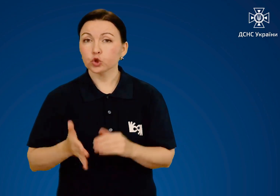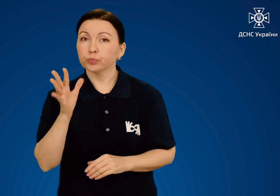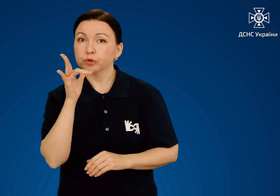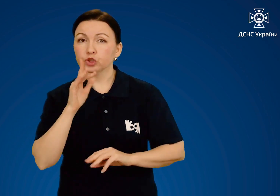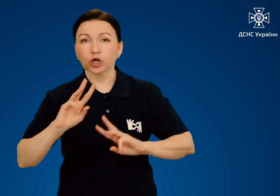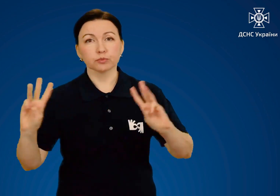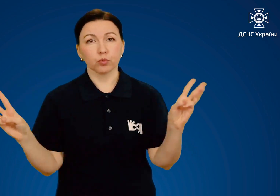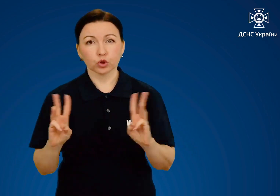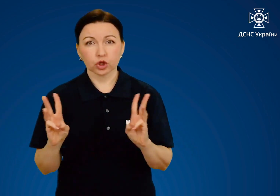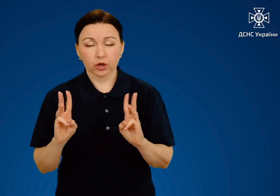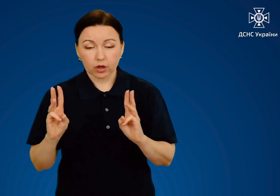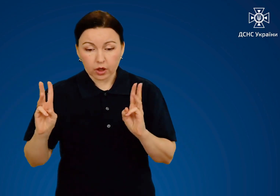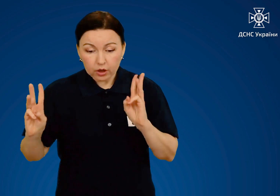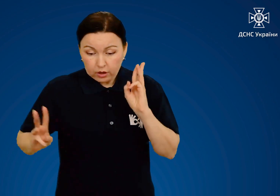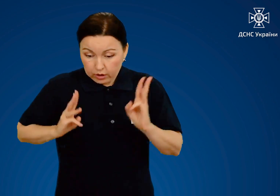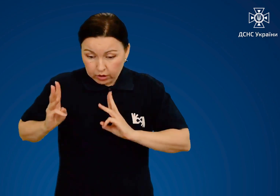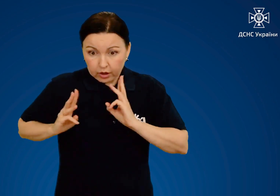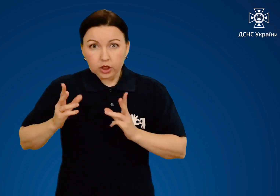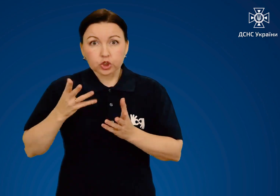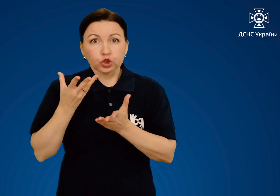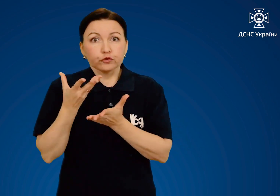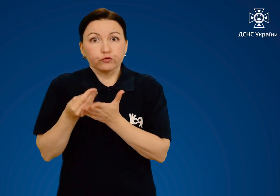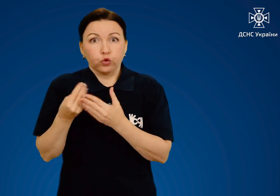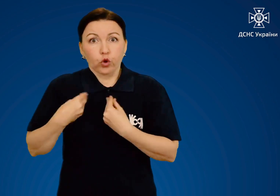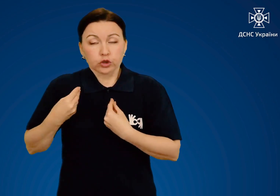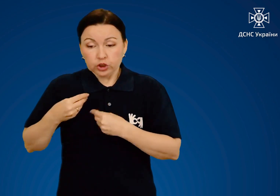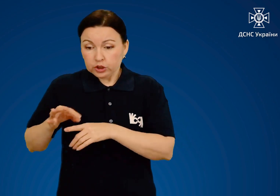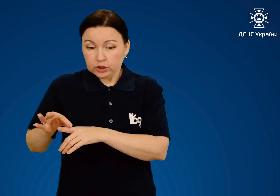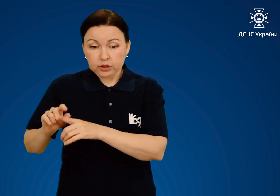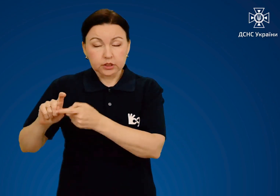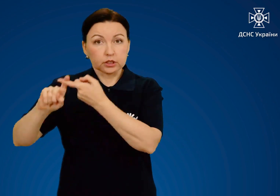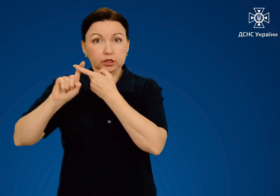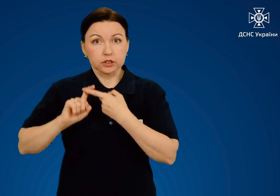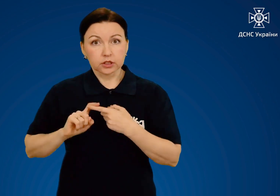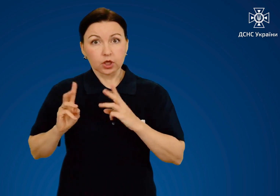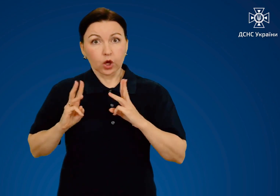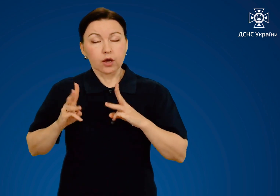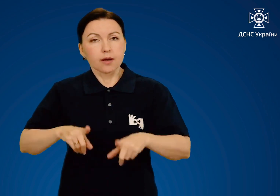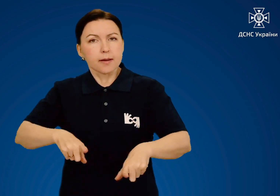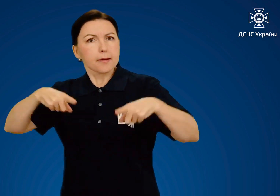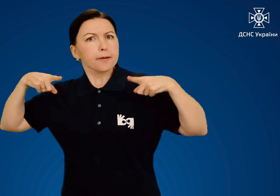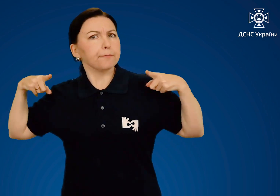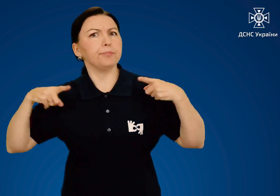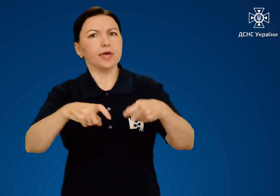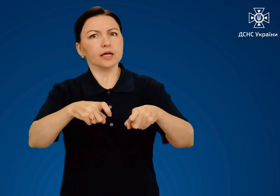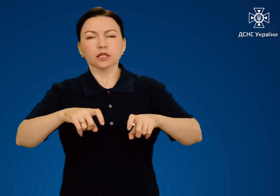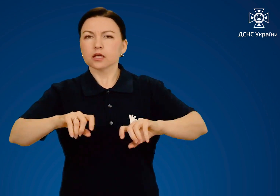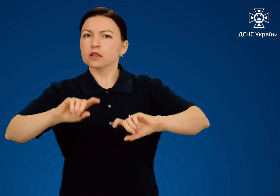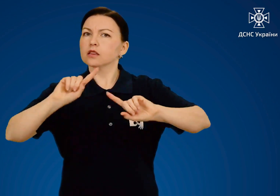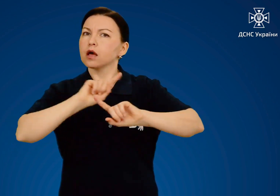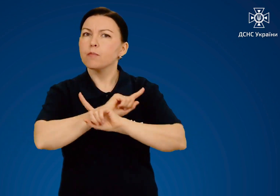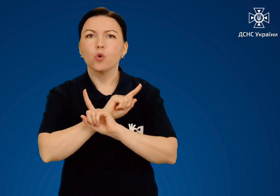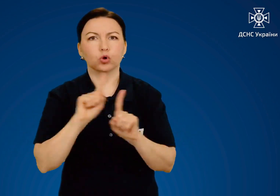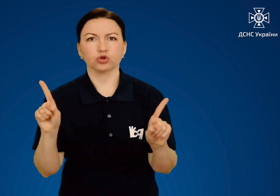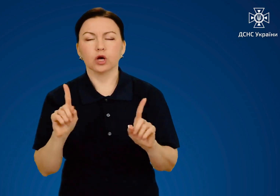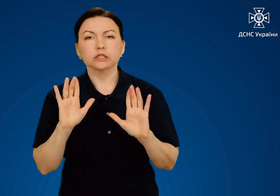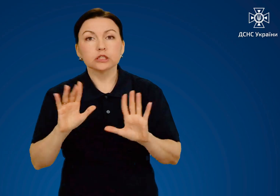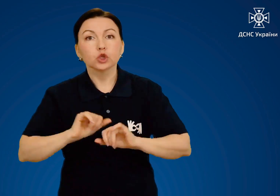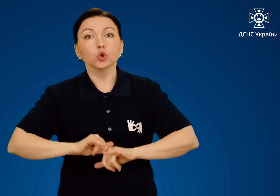Якщо під час пожежі загорівся одяг на вас, бігти не можна. Це тільки посилить горіння.